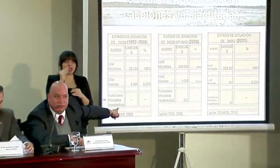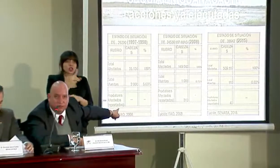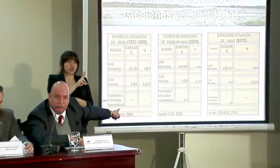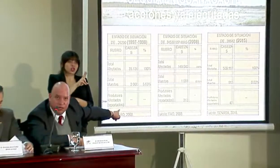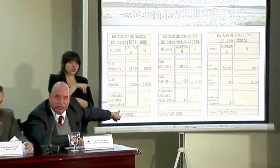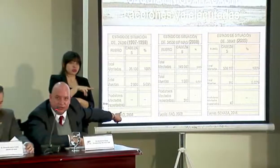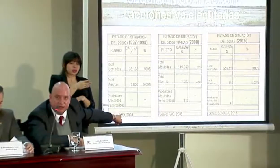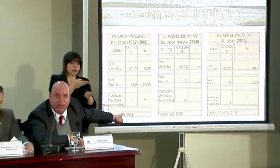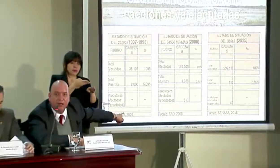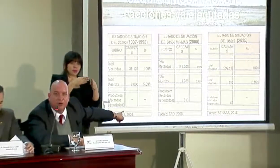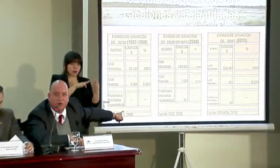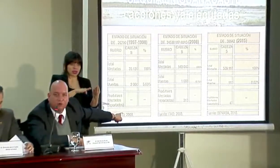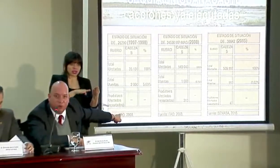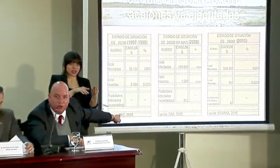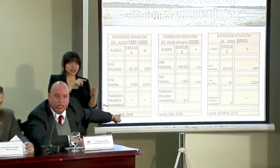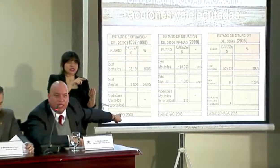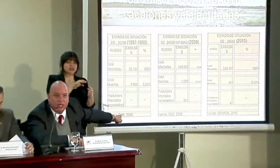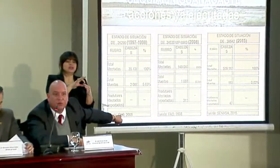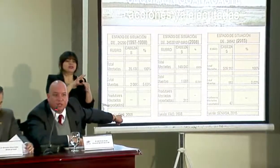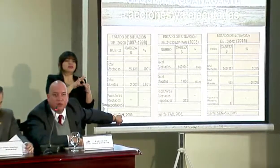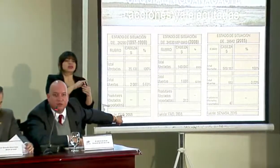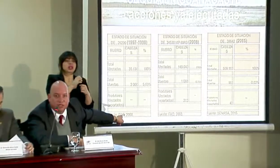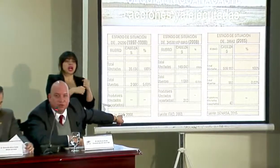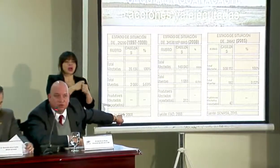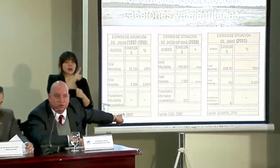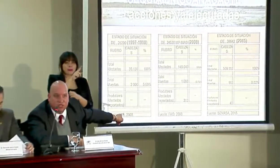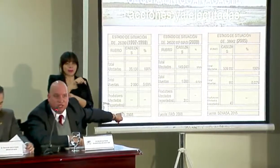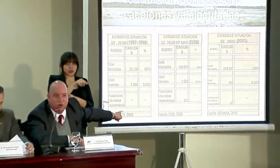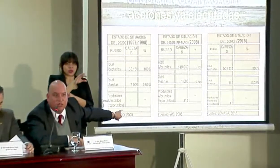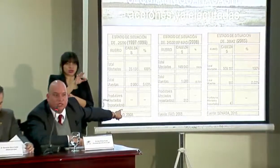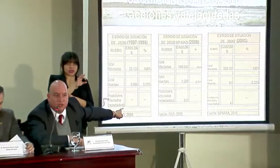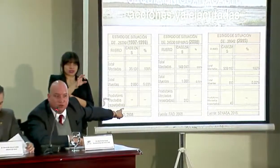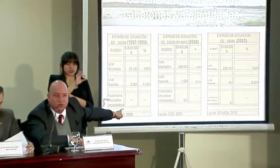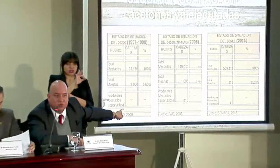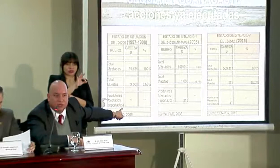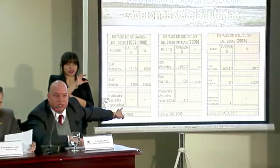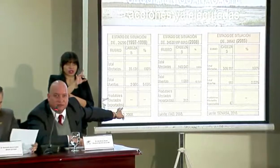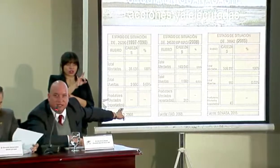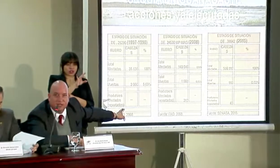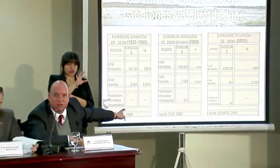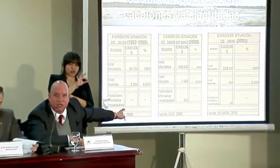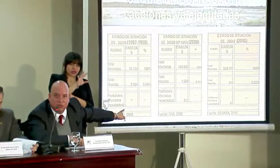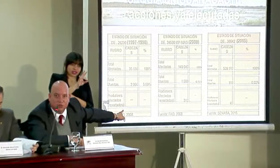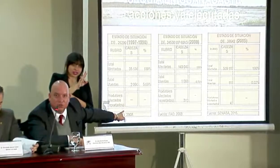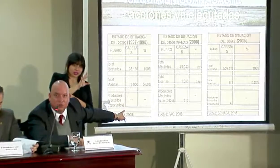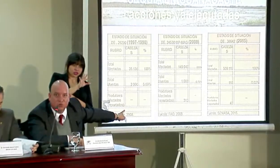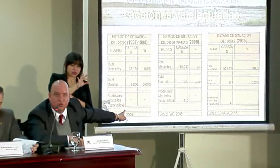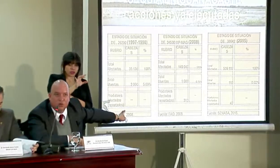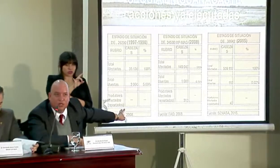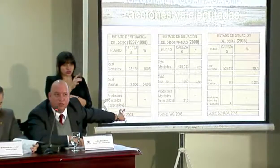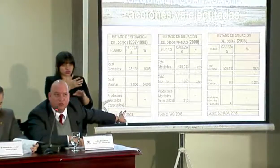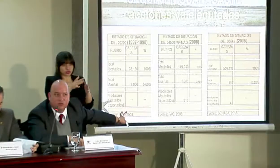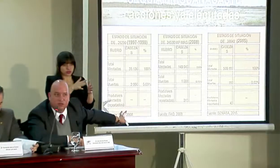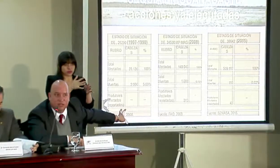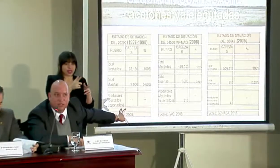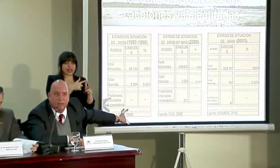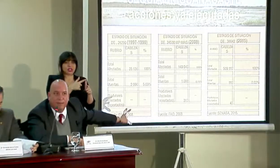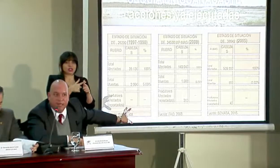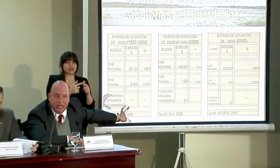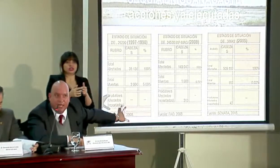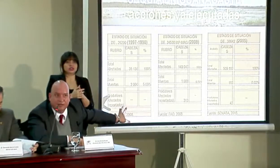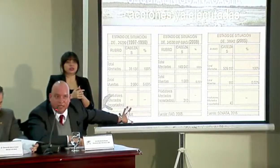2 mil muertes corresponden al año 1998, 97-98. Entonces,